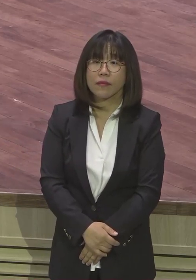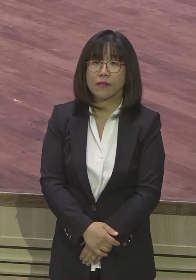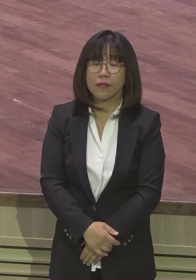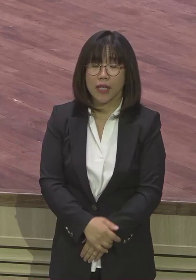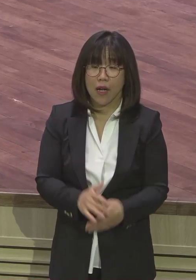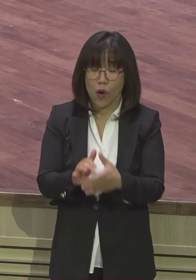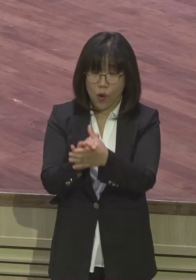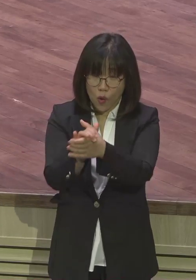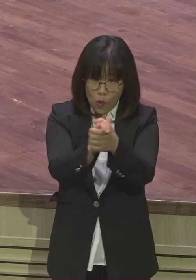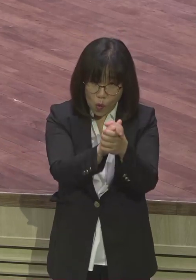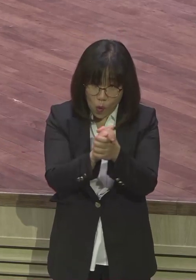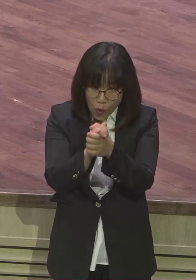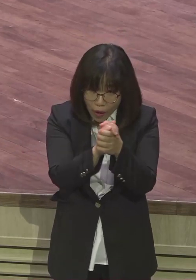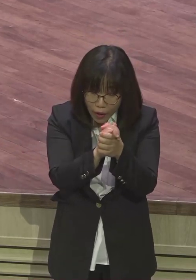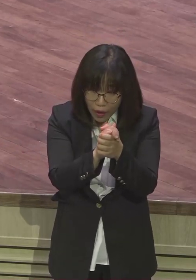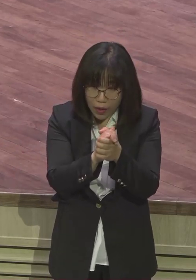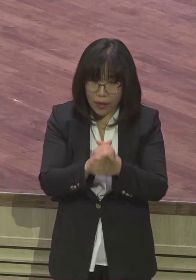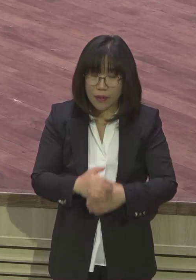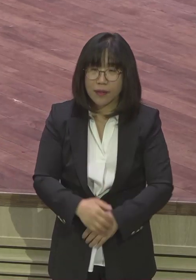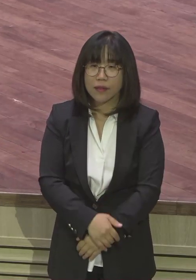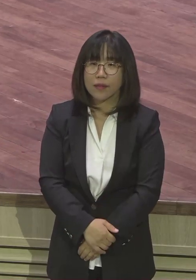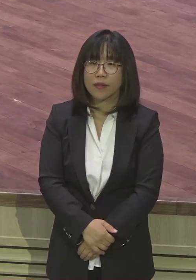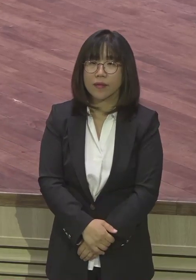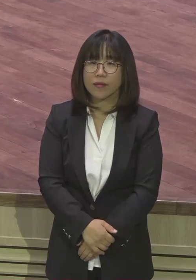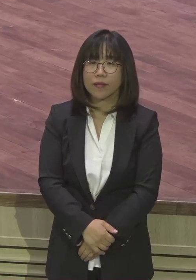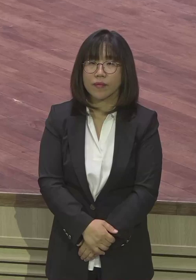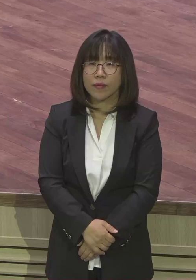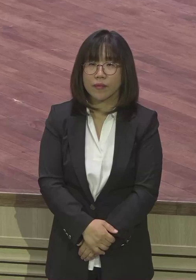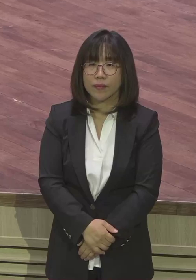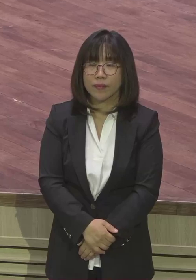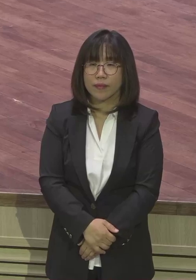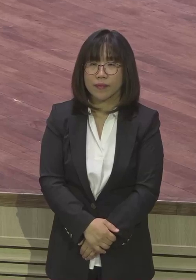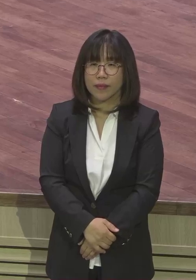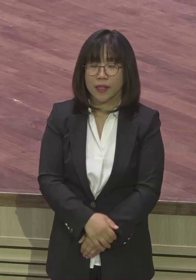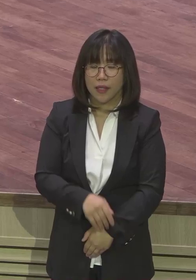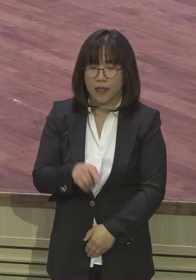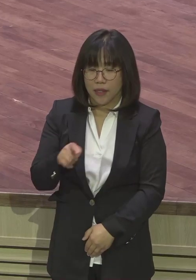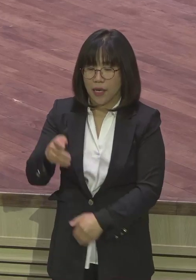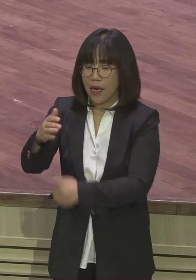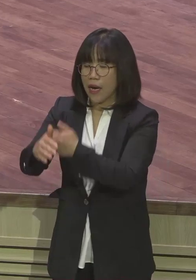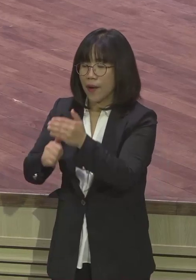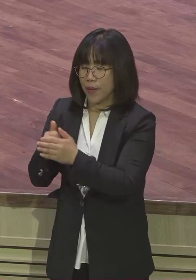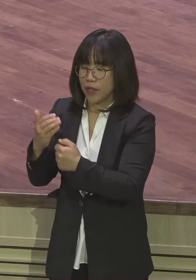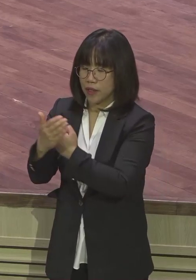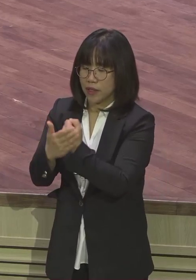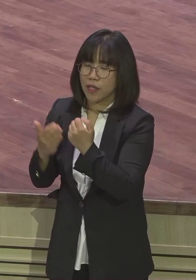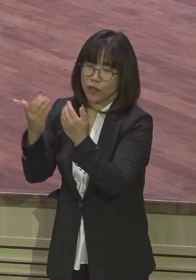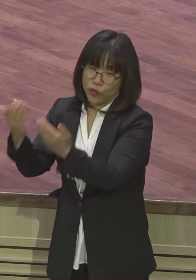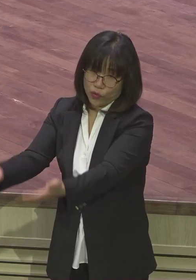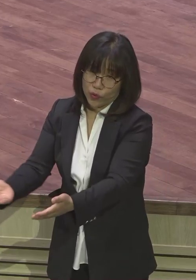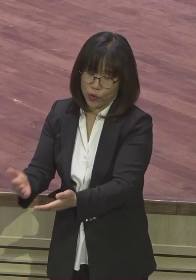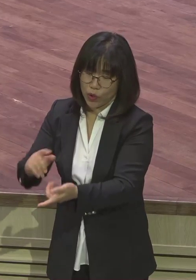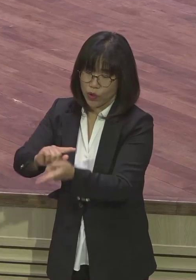화해를 가능하도록 하나님의 은혜가 임한다. 이렇게 관계 회복의 핵심은요.